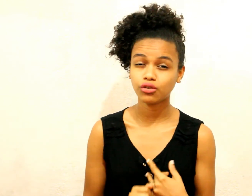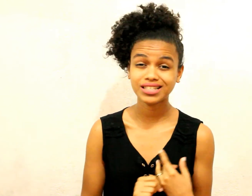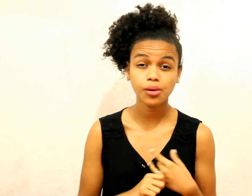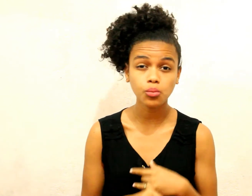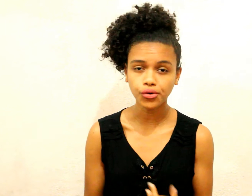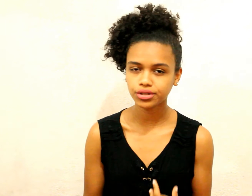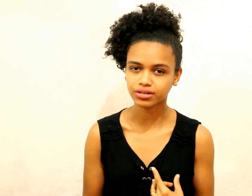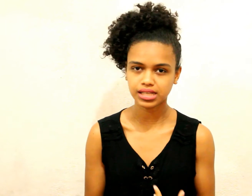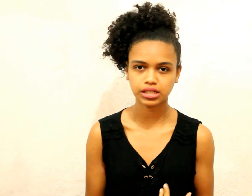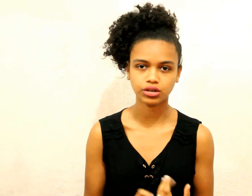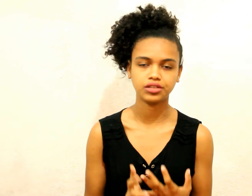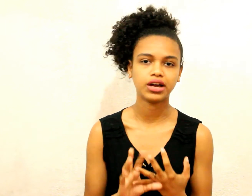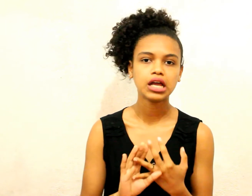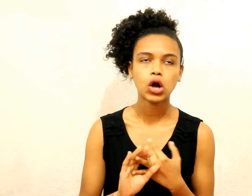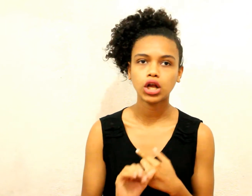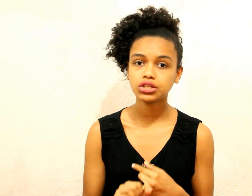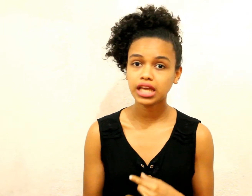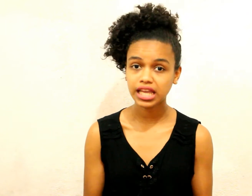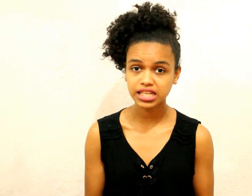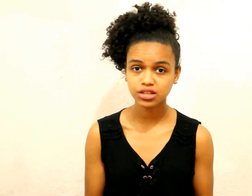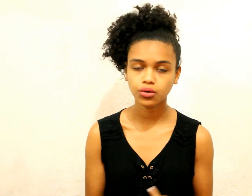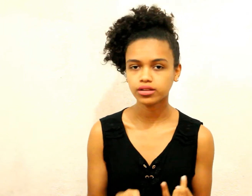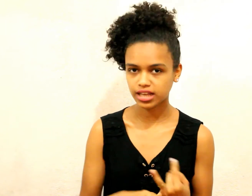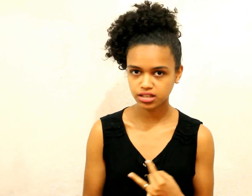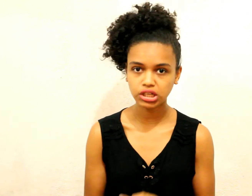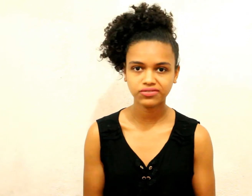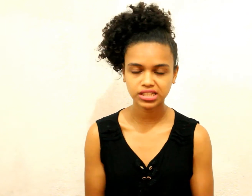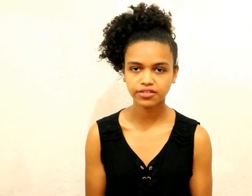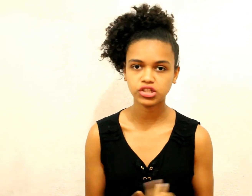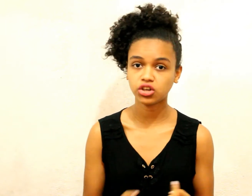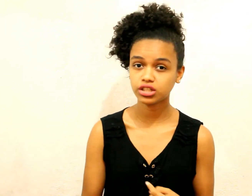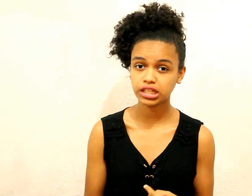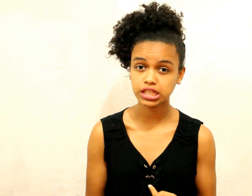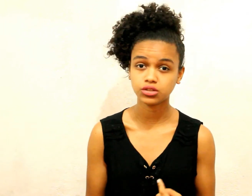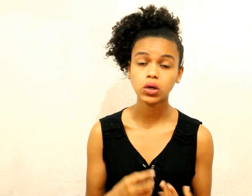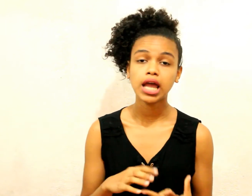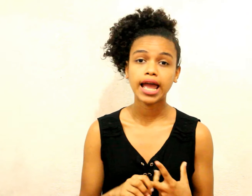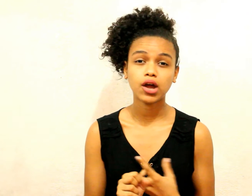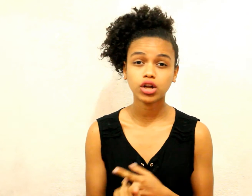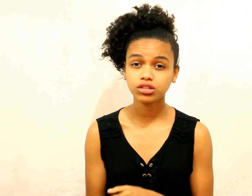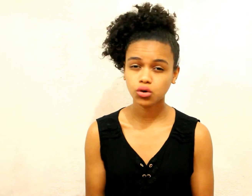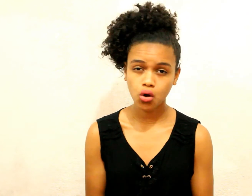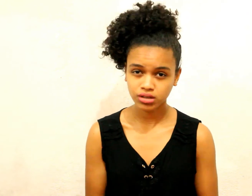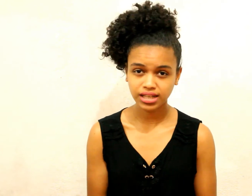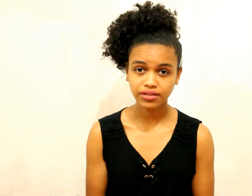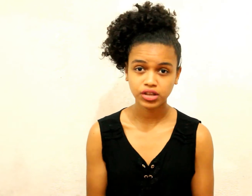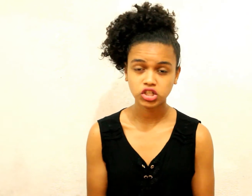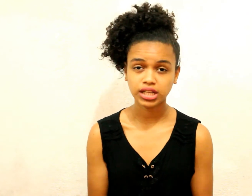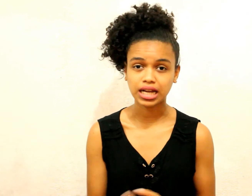Eu fazia muito com azeite de oliva Óleo de rígido Azeite de e escravígio Óleo de rígido Óleo de coco e escravígio, tá?